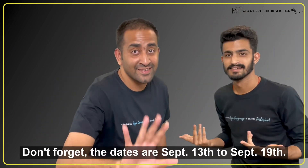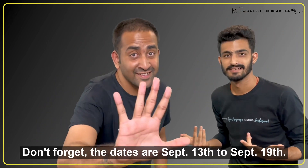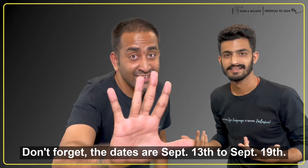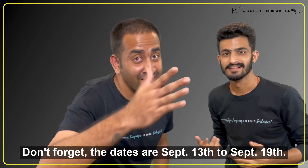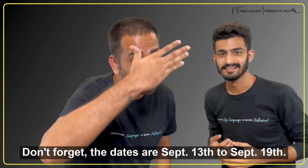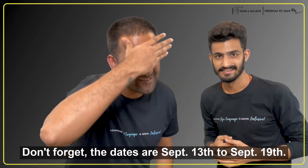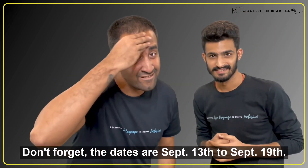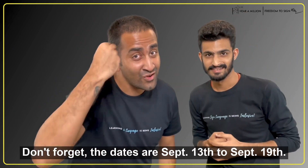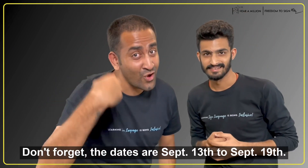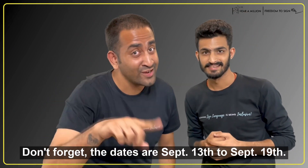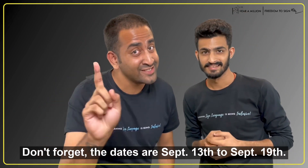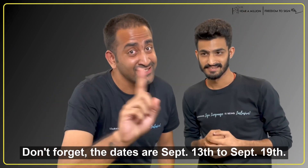सरूर शेर करें